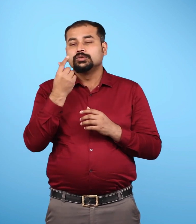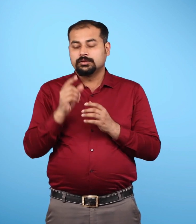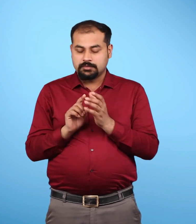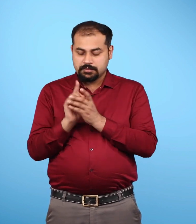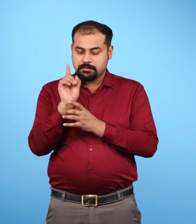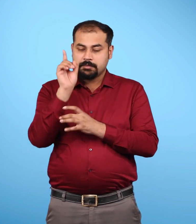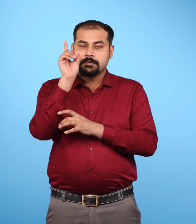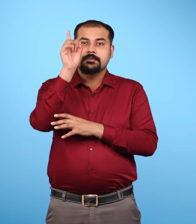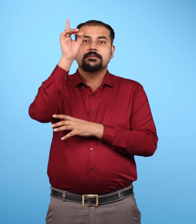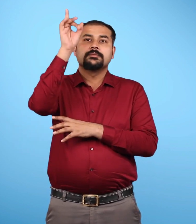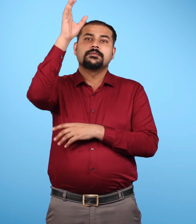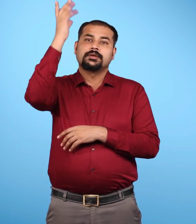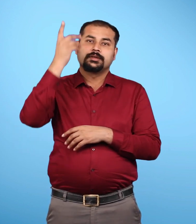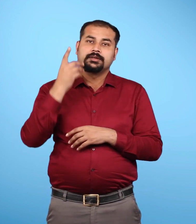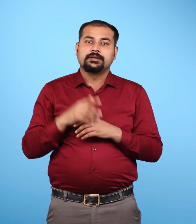रॉकेट मिसाइल इत्यादी उड़ते हैं